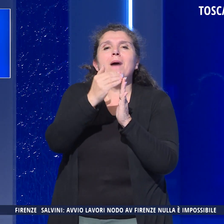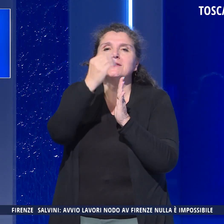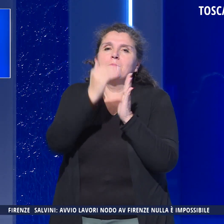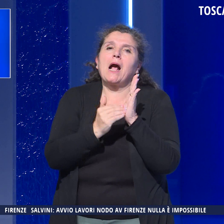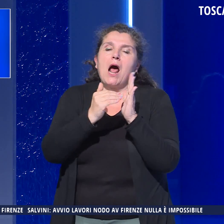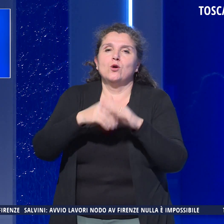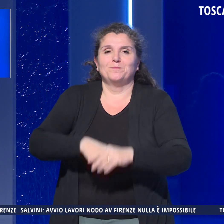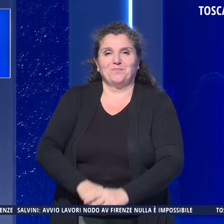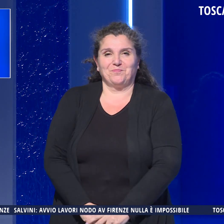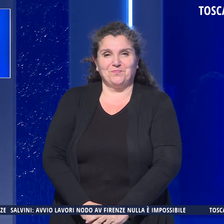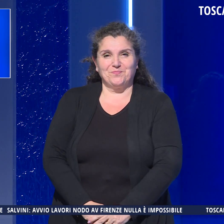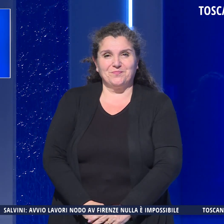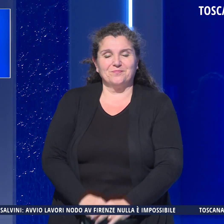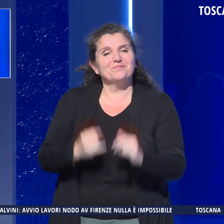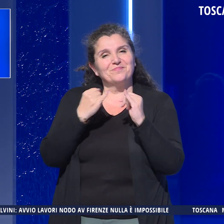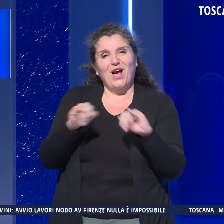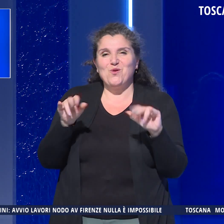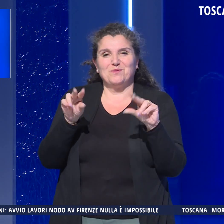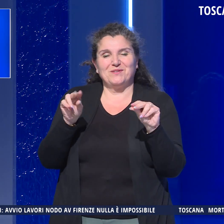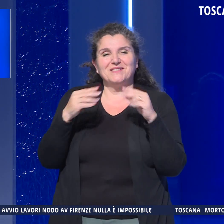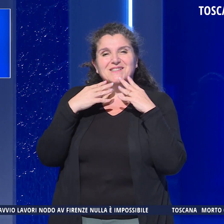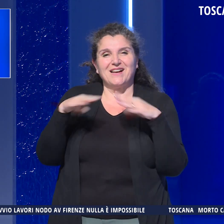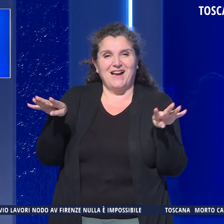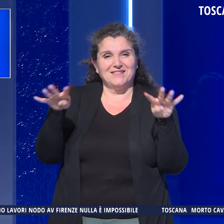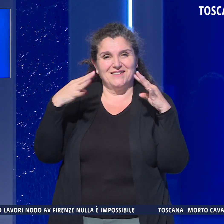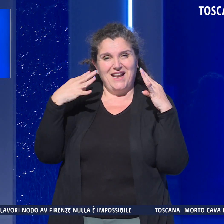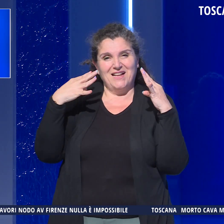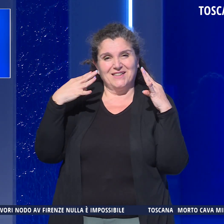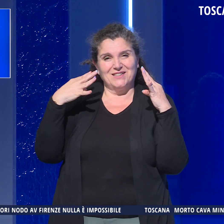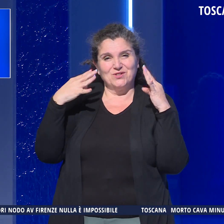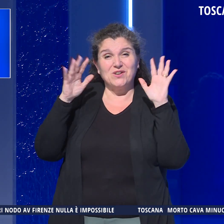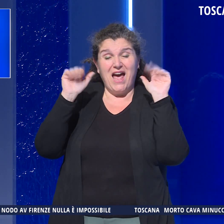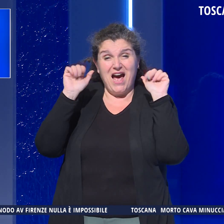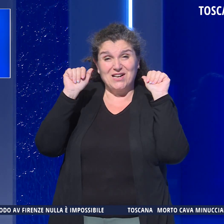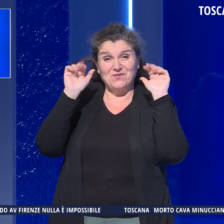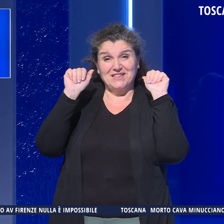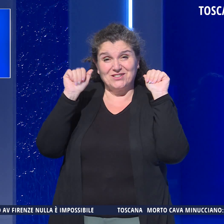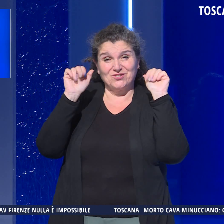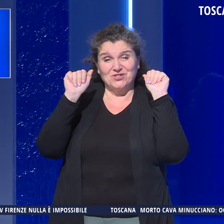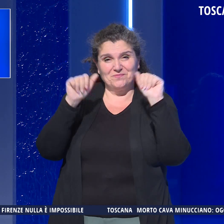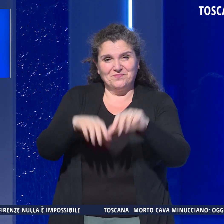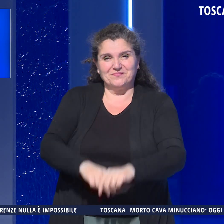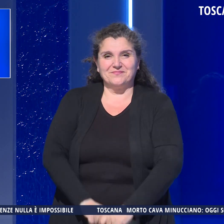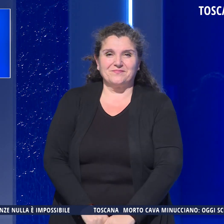calo È tutto per questa sera Grazie per averci seguiti Arrivederci